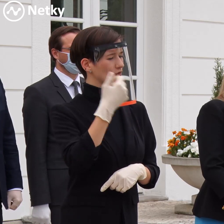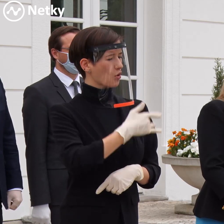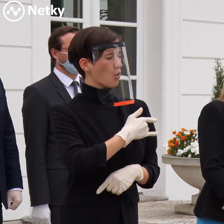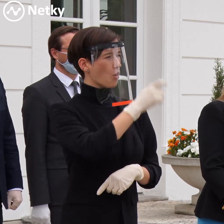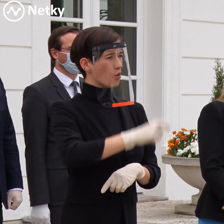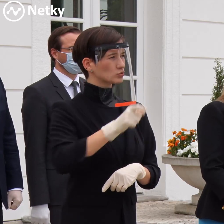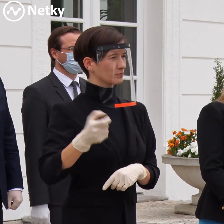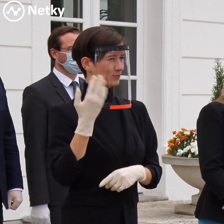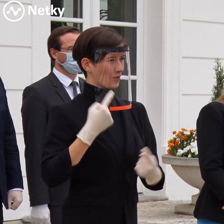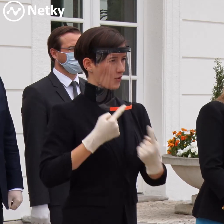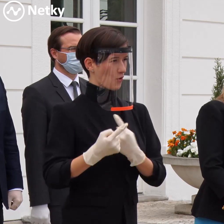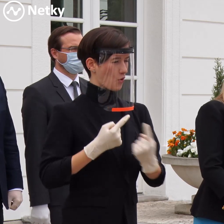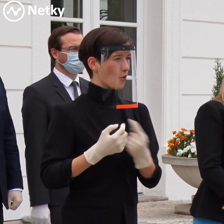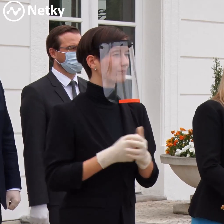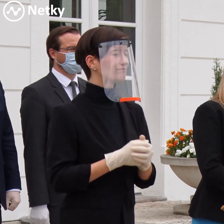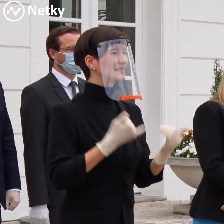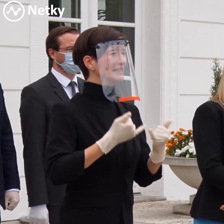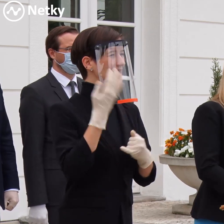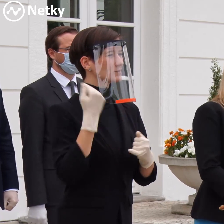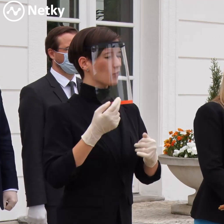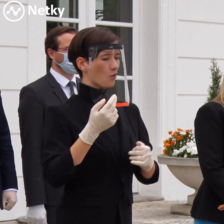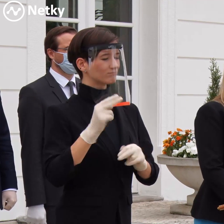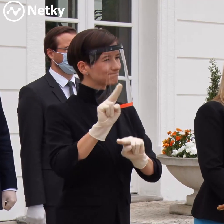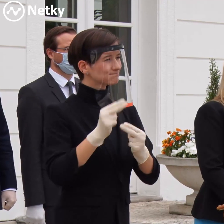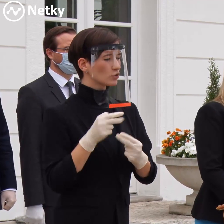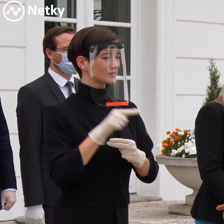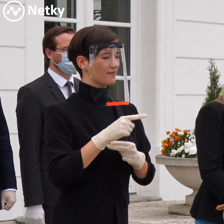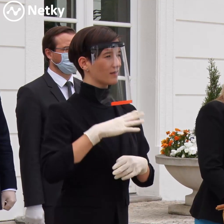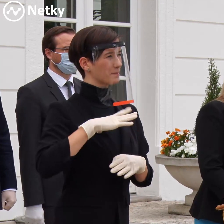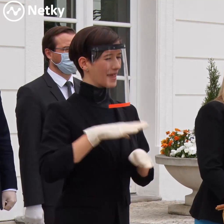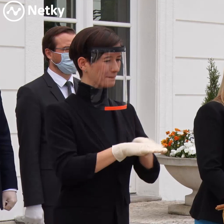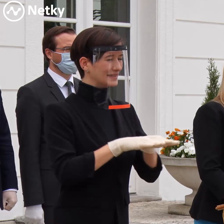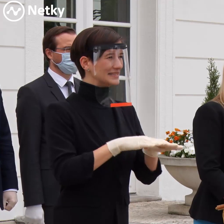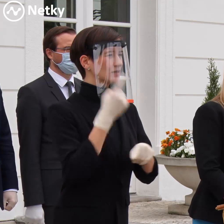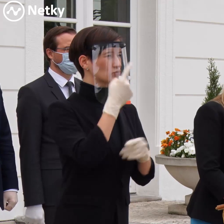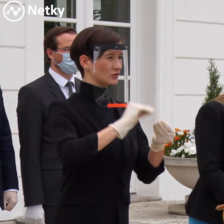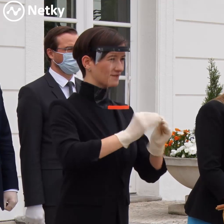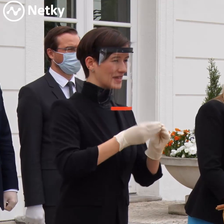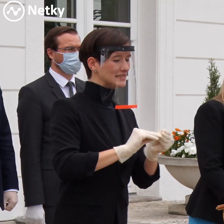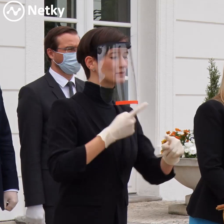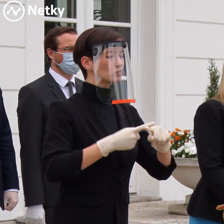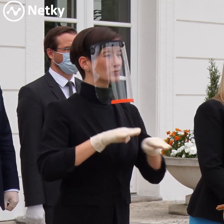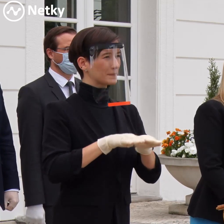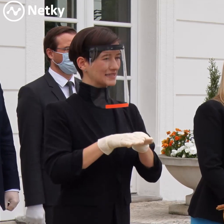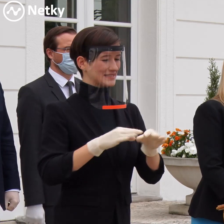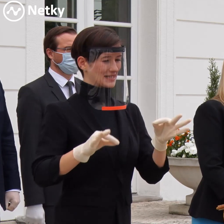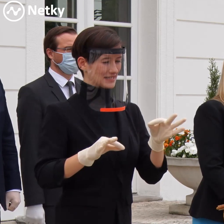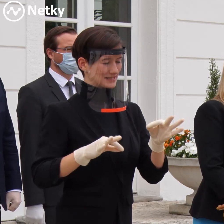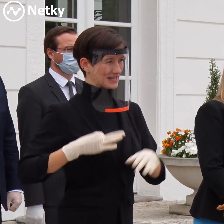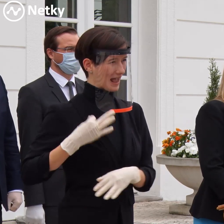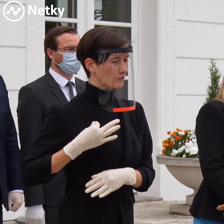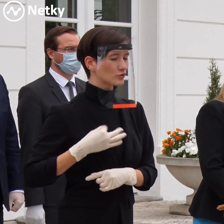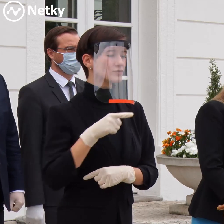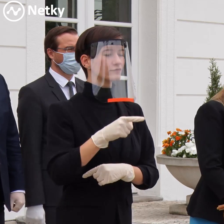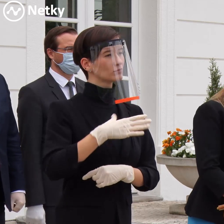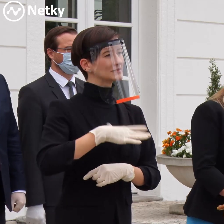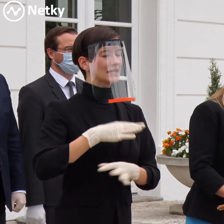si dovolila pozvať pánov ministrov z rezortu sociálnych vecí a z rezortu zdravotníctva, aby som sa informovala